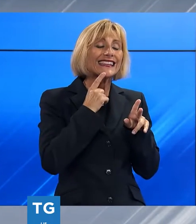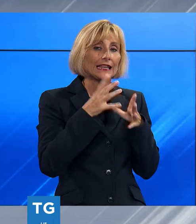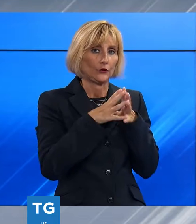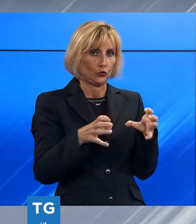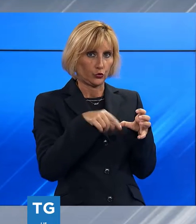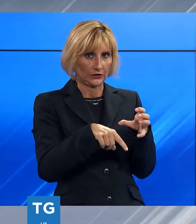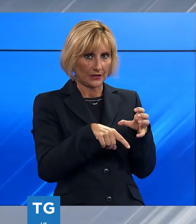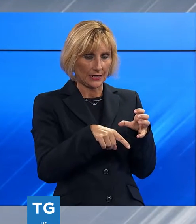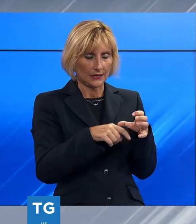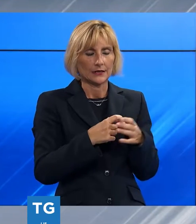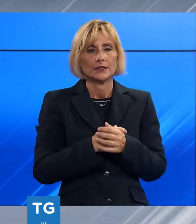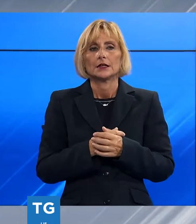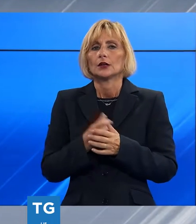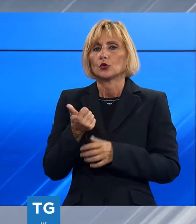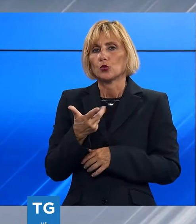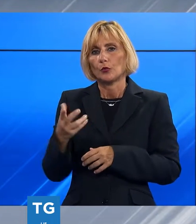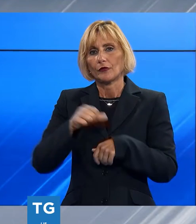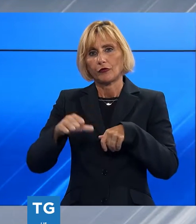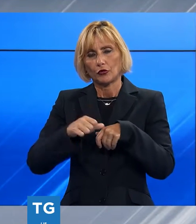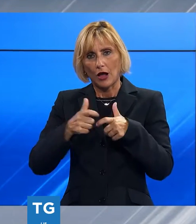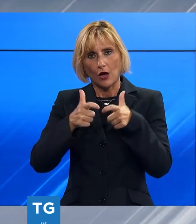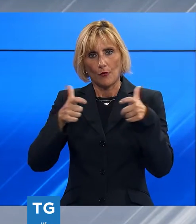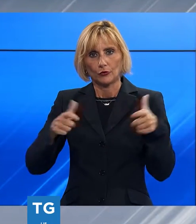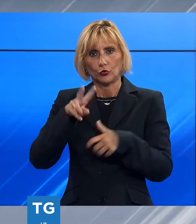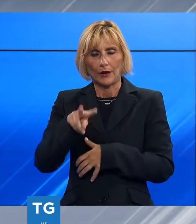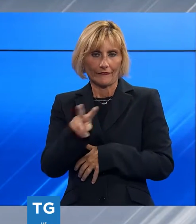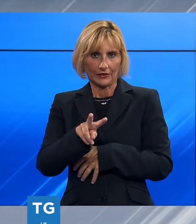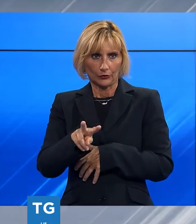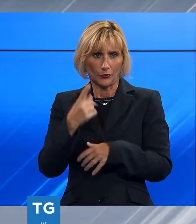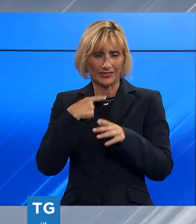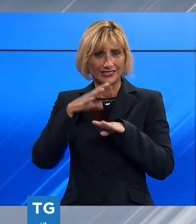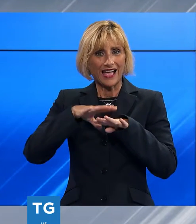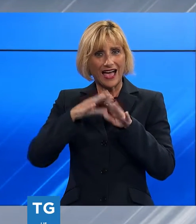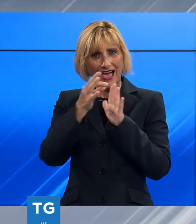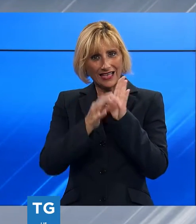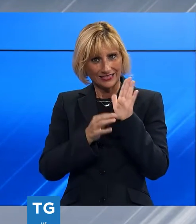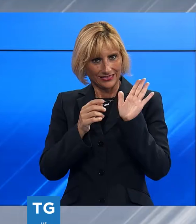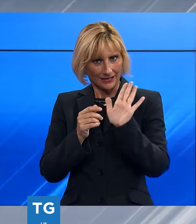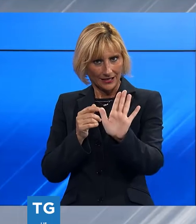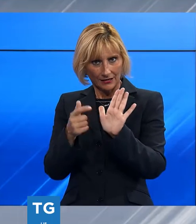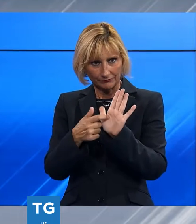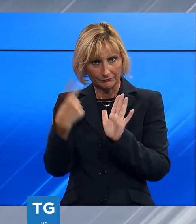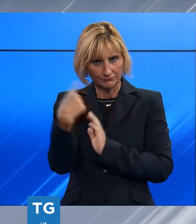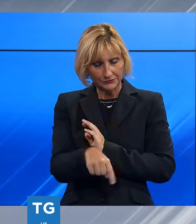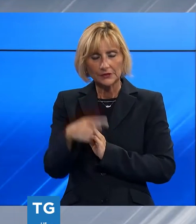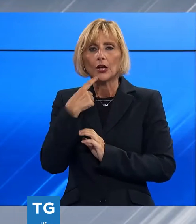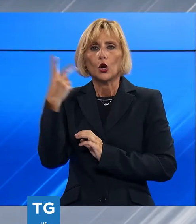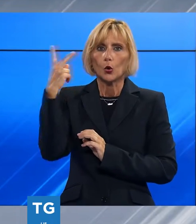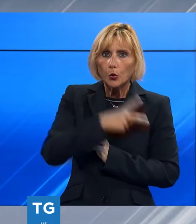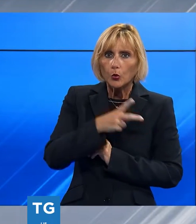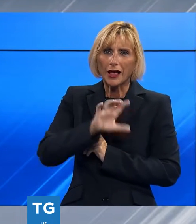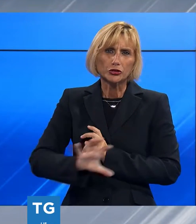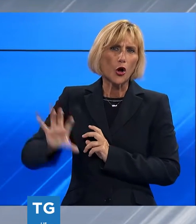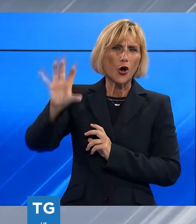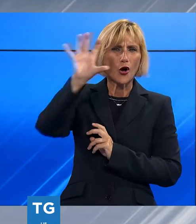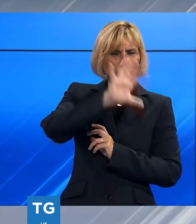degli infortuni sono tornati a crescere nel 2022, come mostrano i dati presentati da Inail, sia a Lucca che nel resto della Toscana, dove